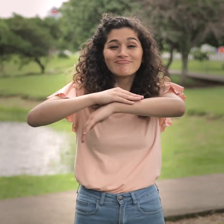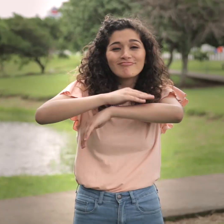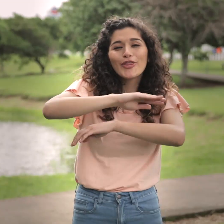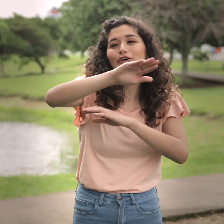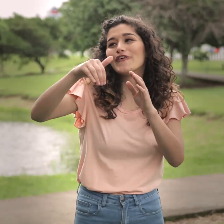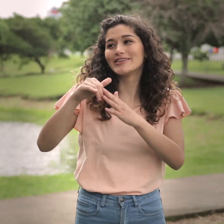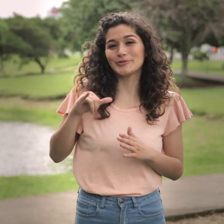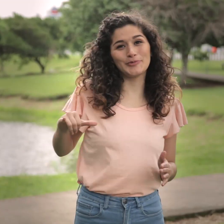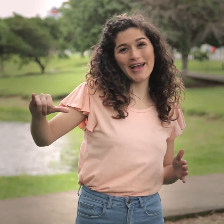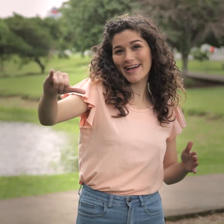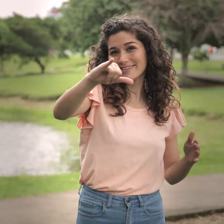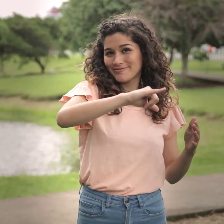Colby. Somos de los mismos.